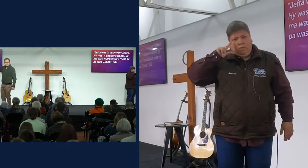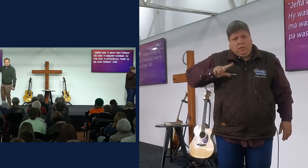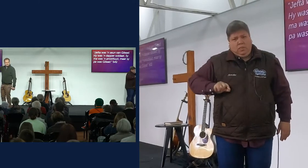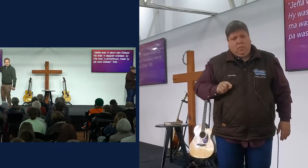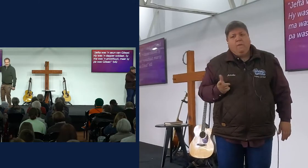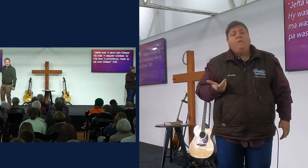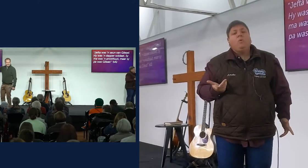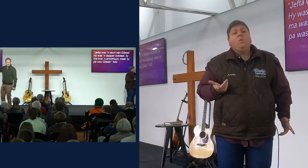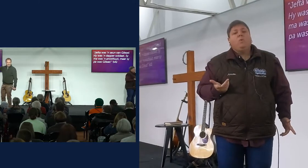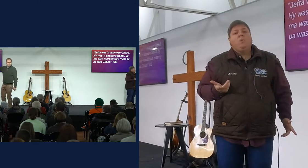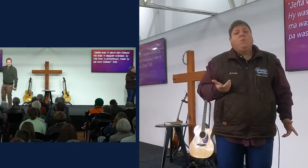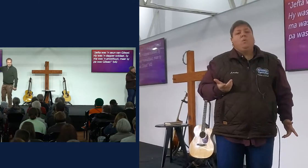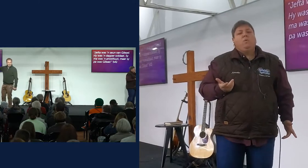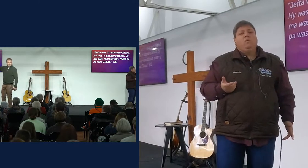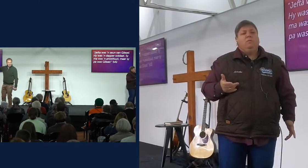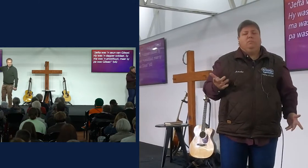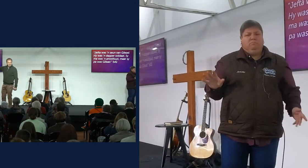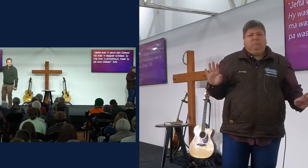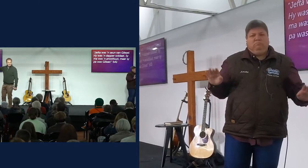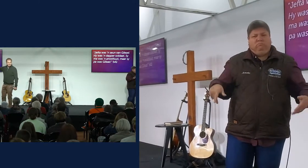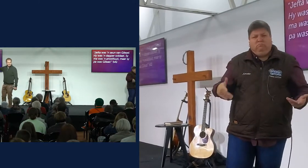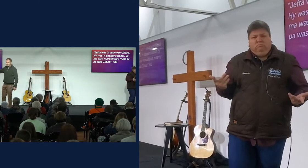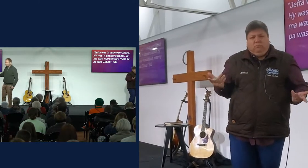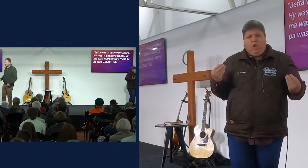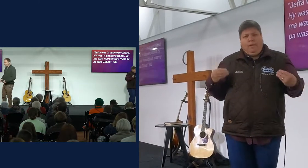sien, die ander jy waren nie rarig nie,